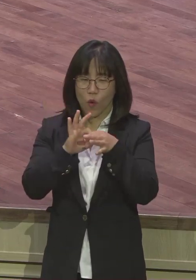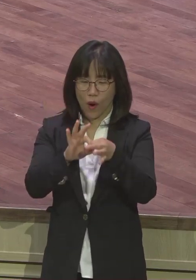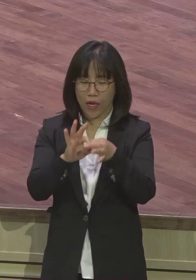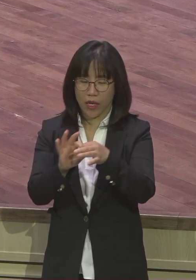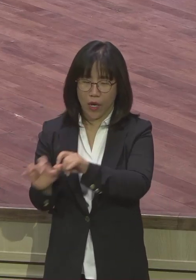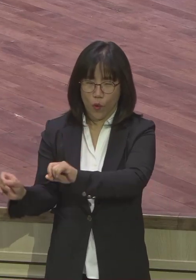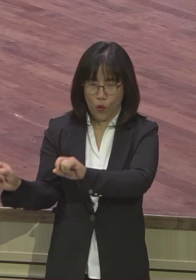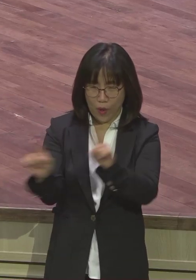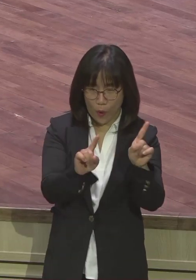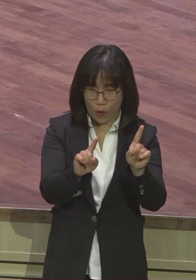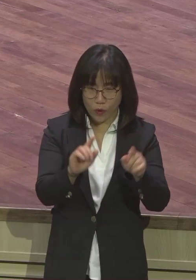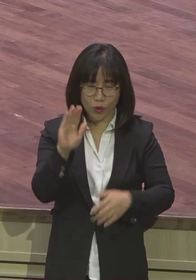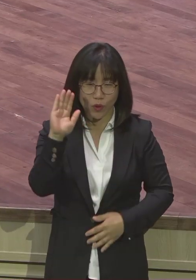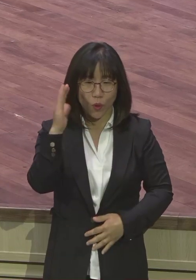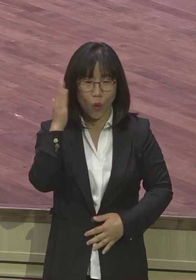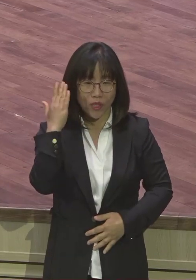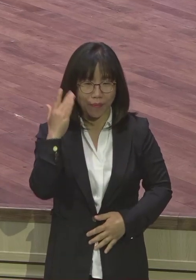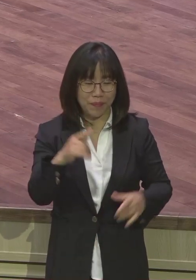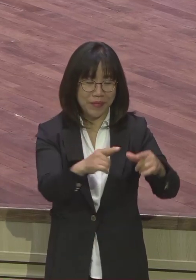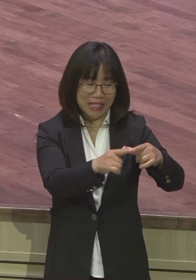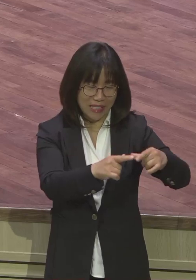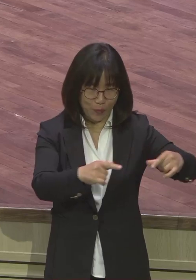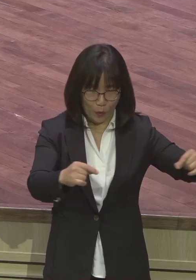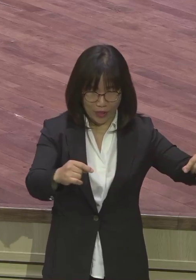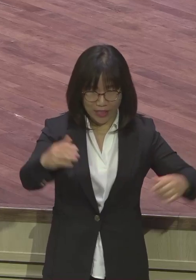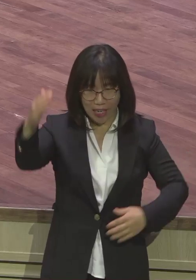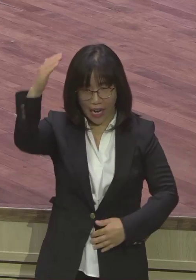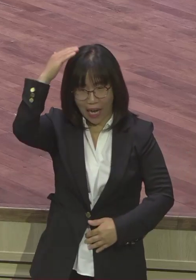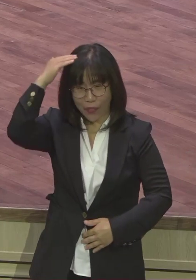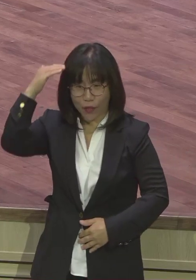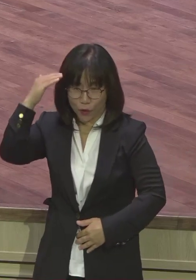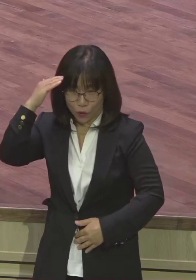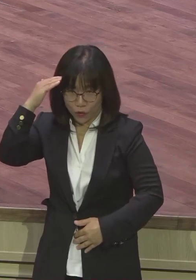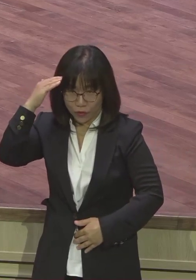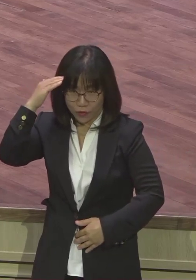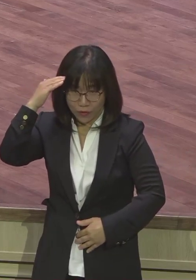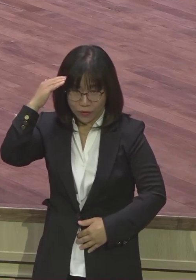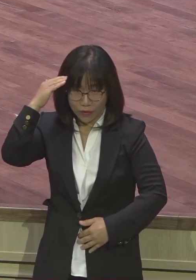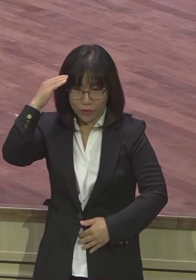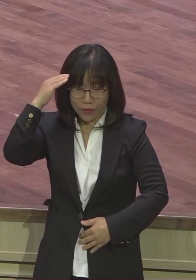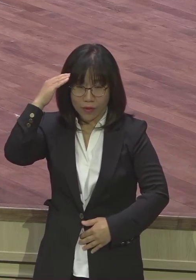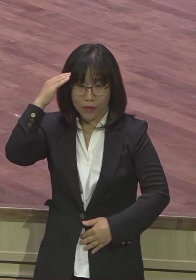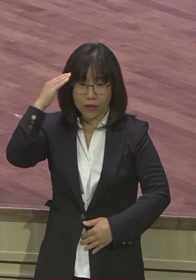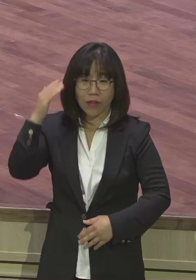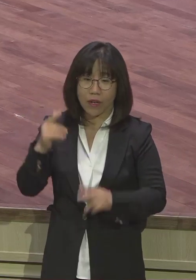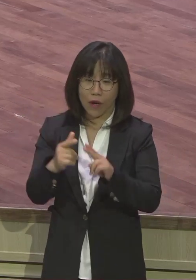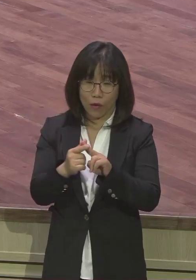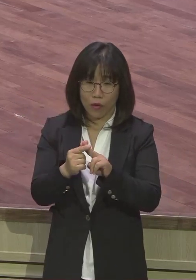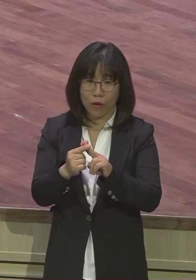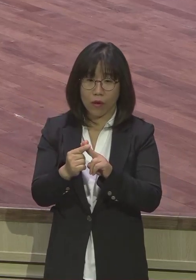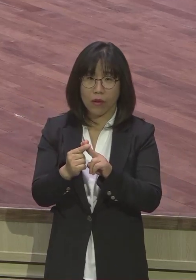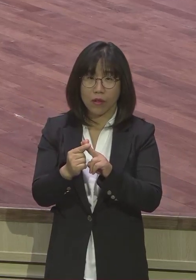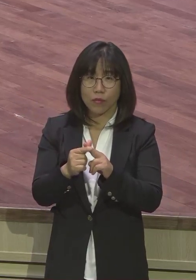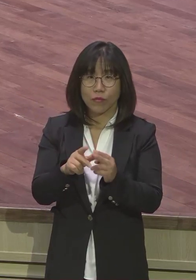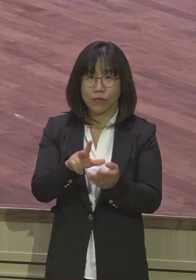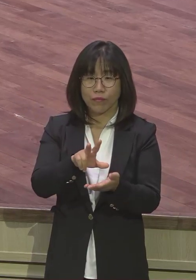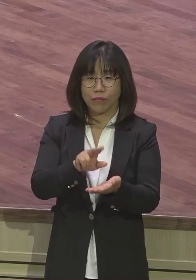반도체나 디스플레이 제조 과정이 핵심적으로 그렇게 필요한 원료에 대해서